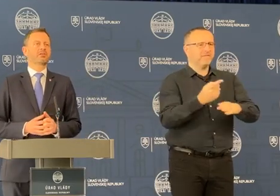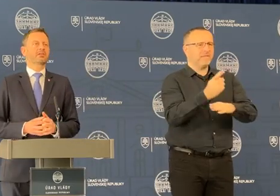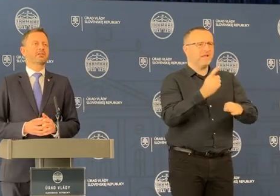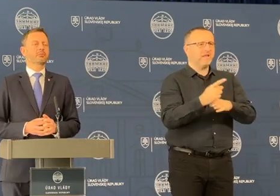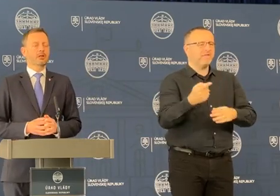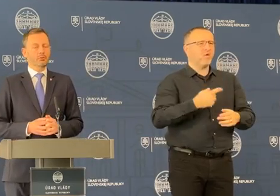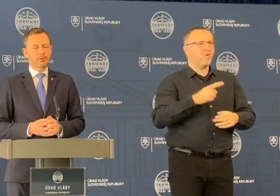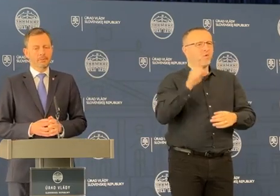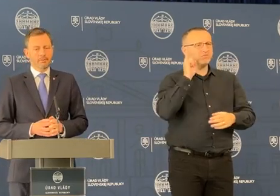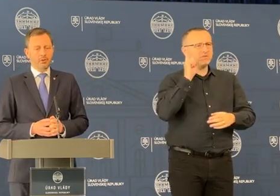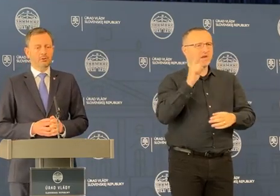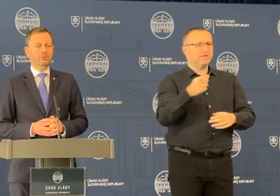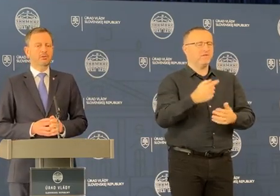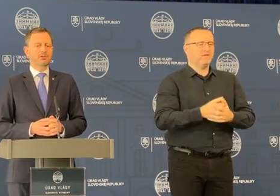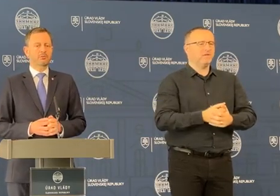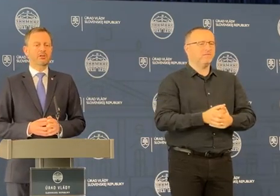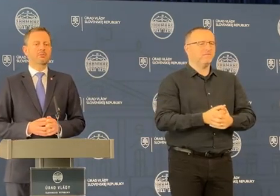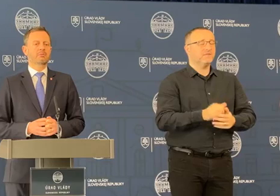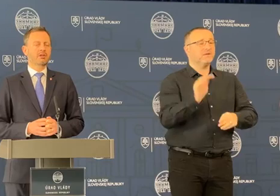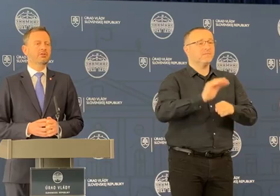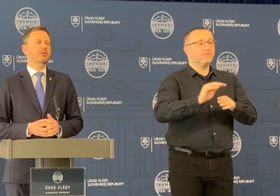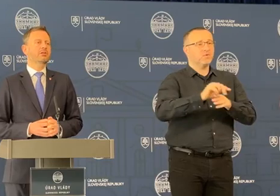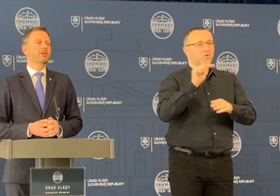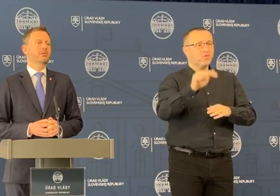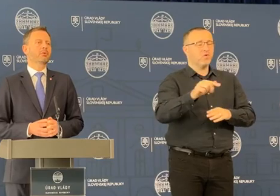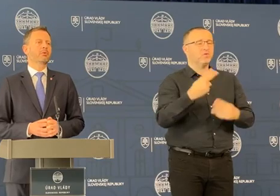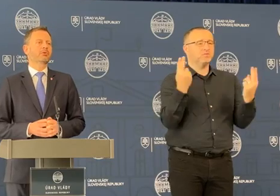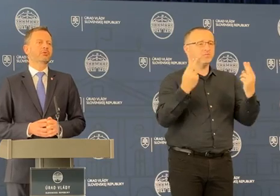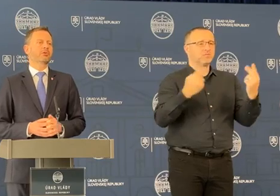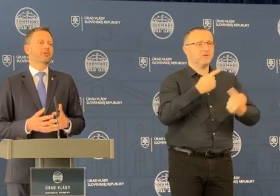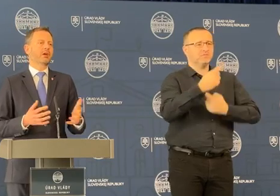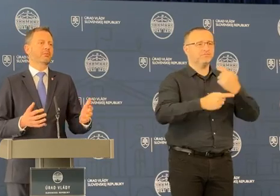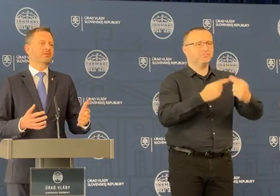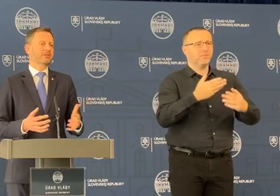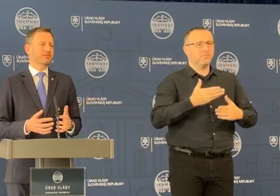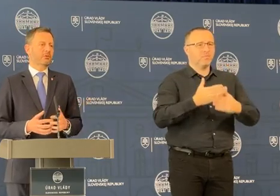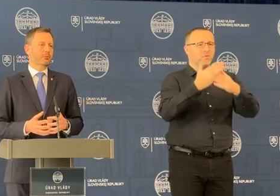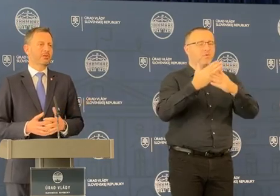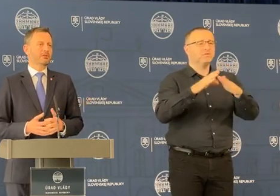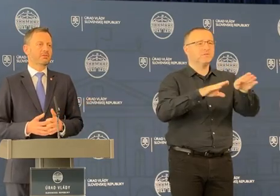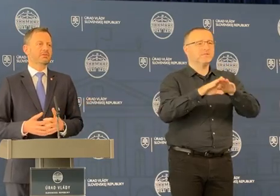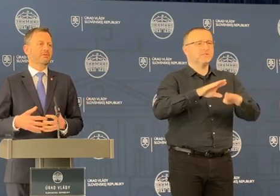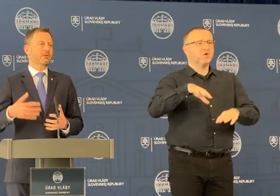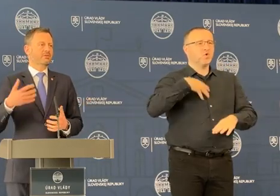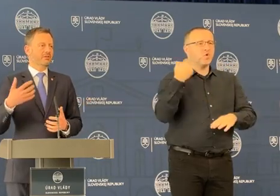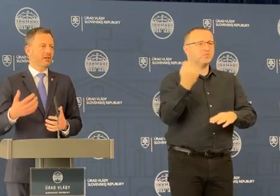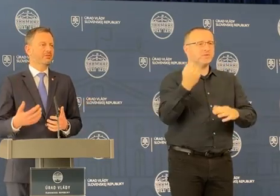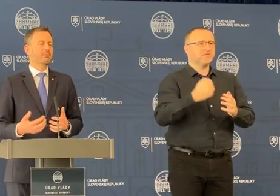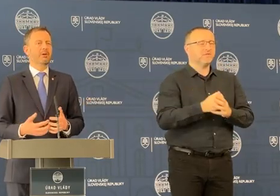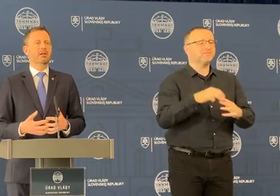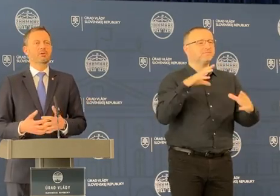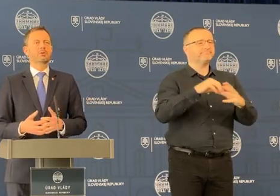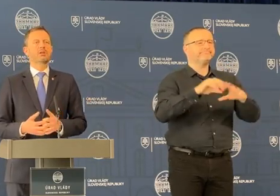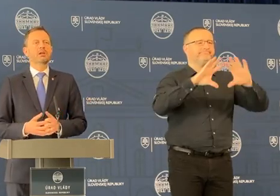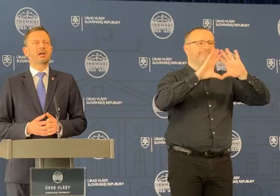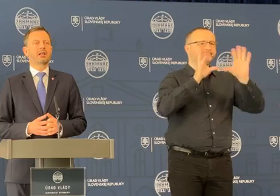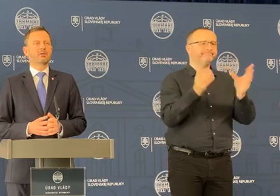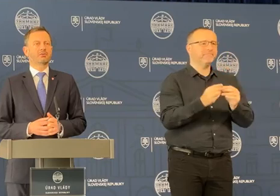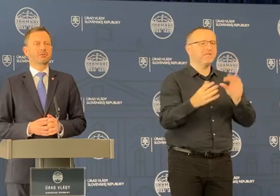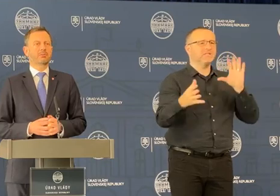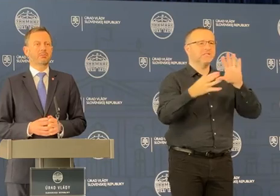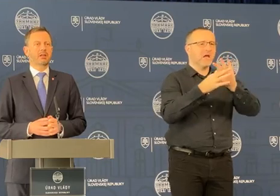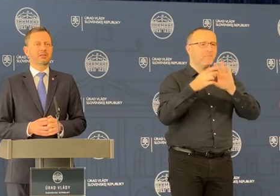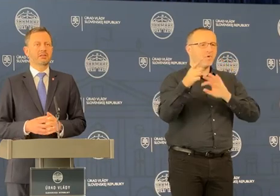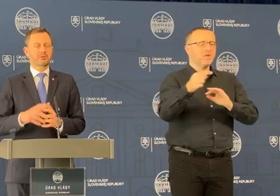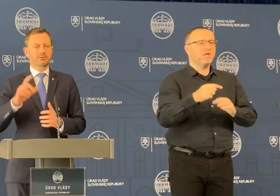obstarávanie vplyv. Okrem toho, samozrejme, beží pomoc na ministerstve hospodárstva, kde sa v rámci schémy zapájajú a